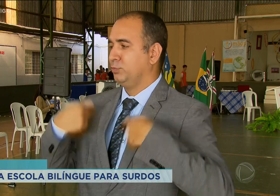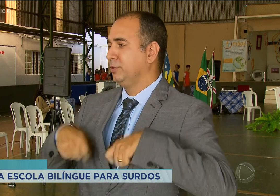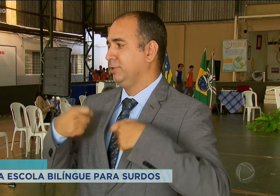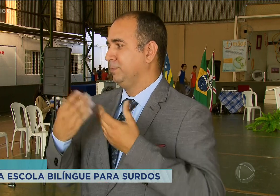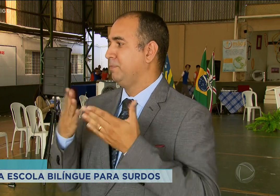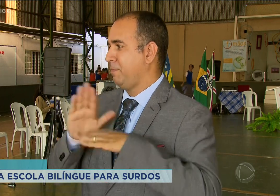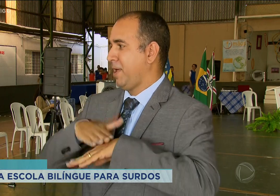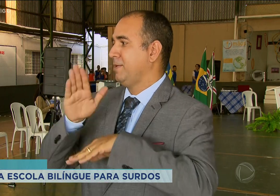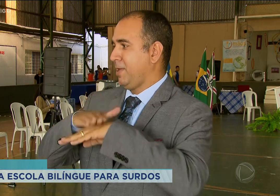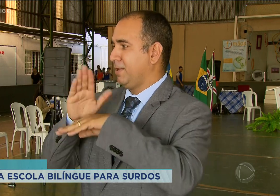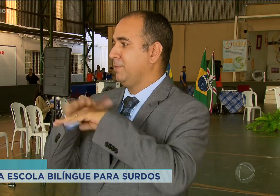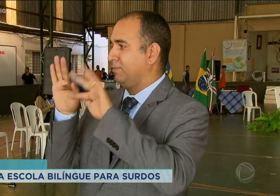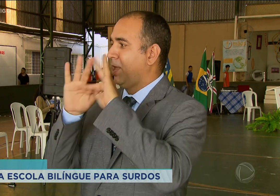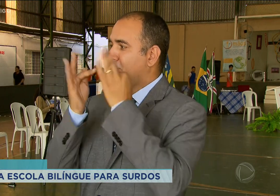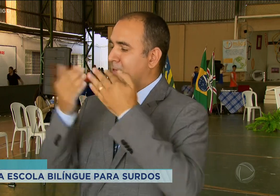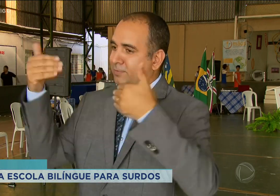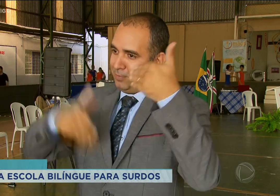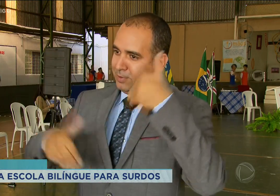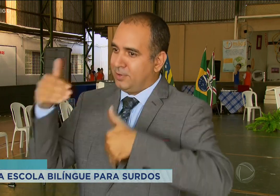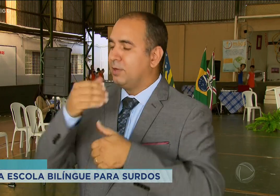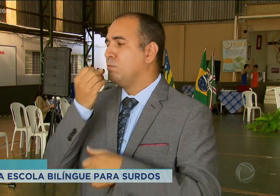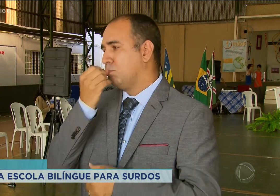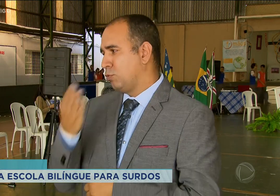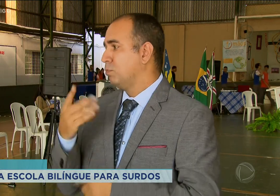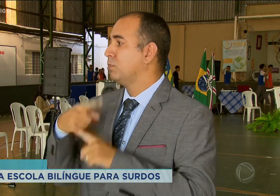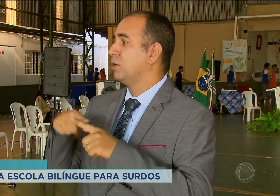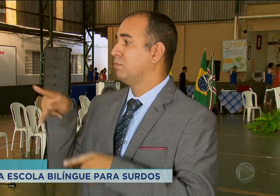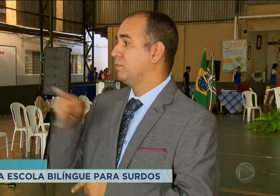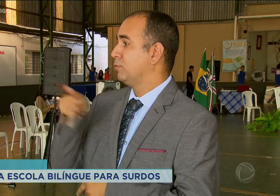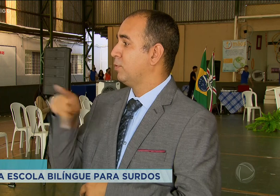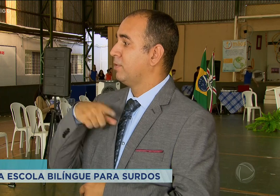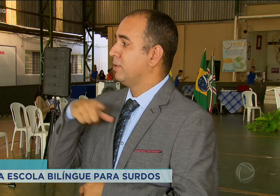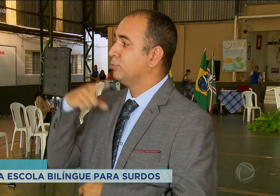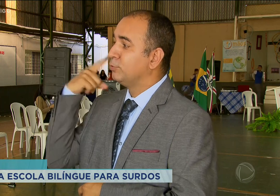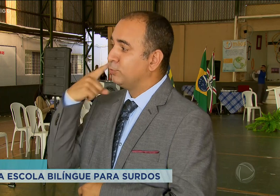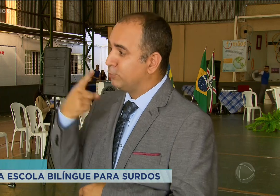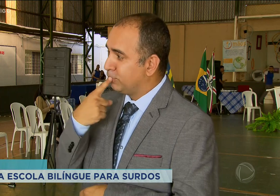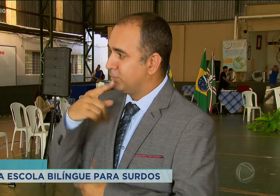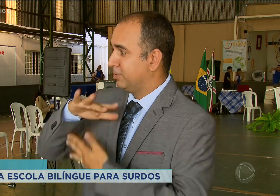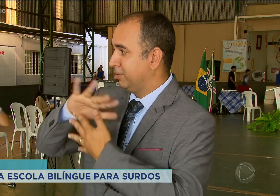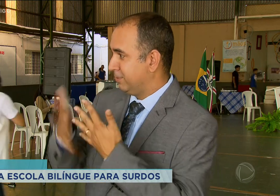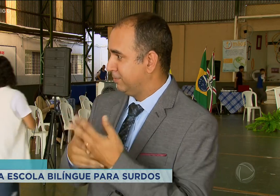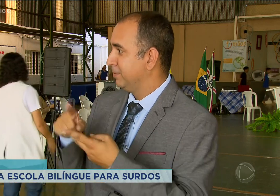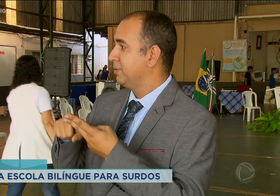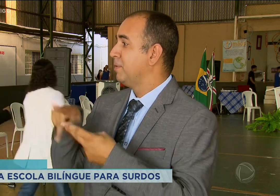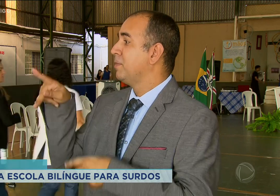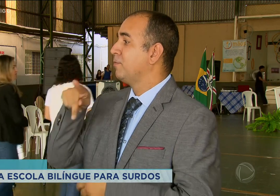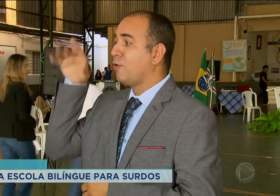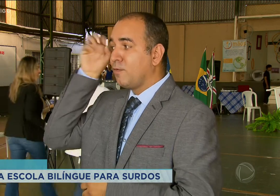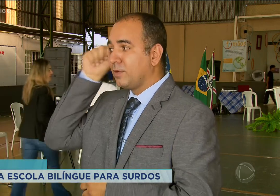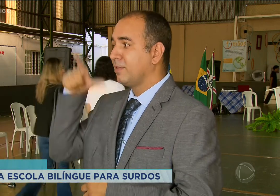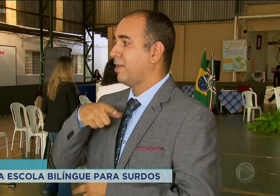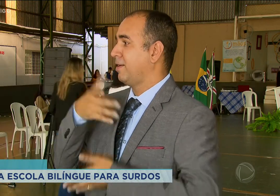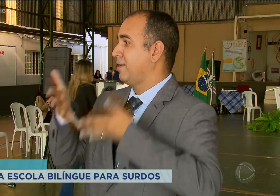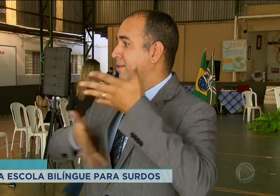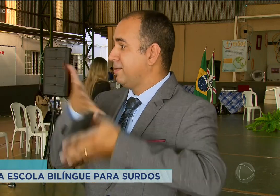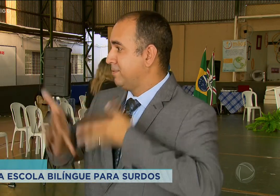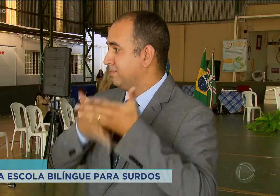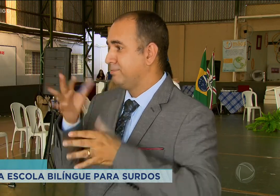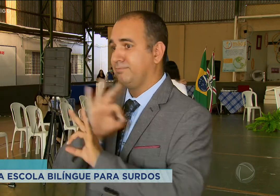Nós temos em torno de 150 alunos e é muito importante que todas as famílias tragam seus filhos, porque aqui eles vão ter